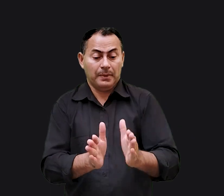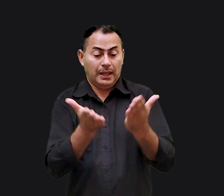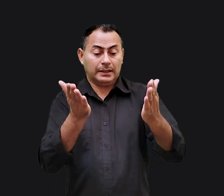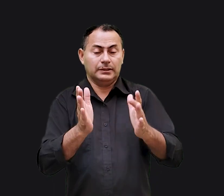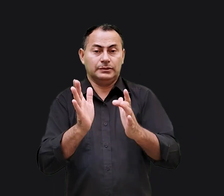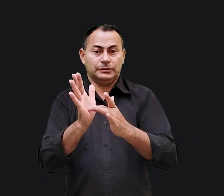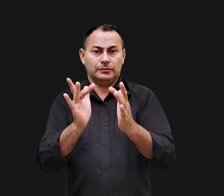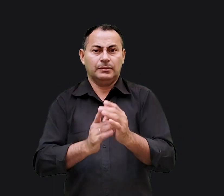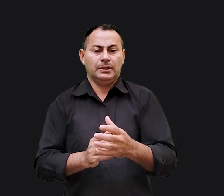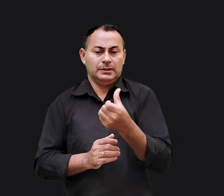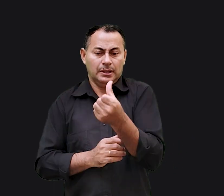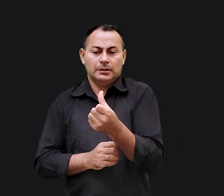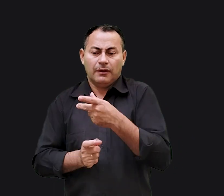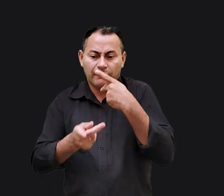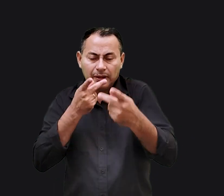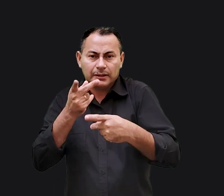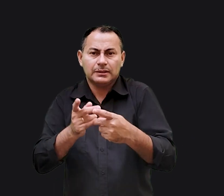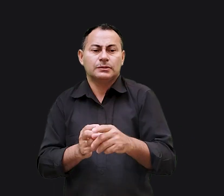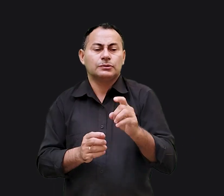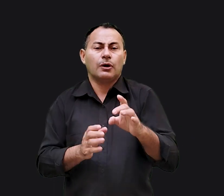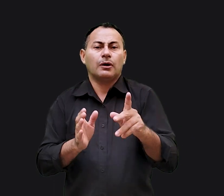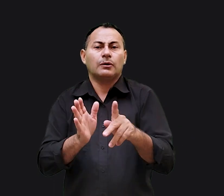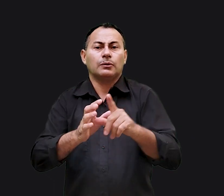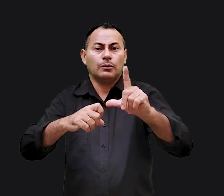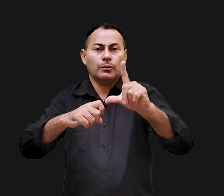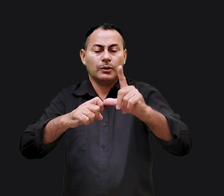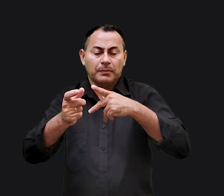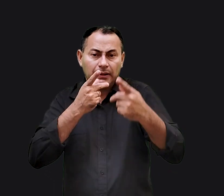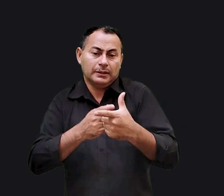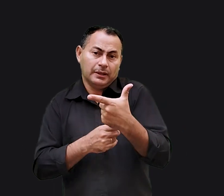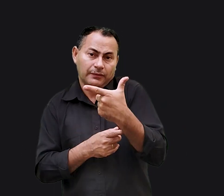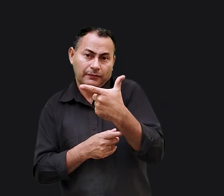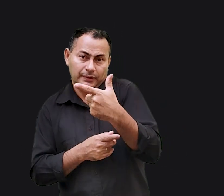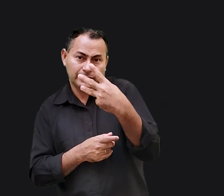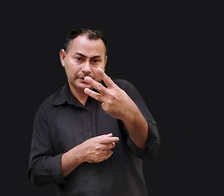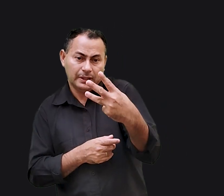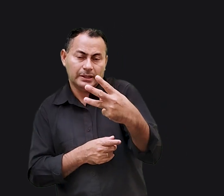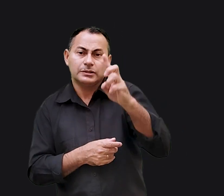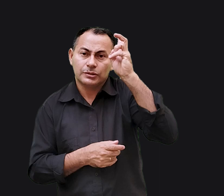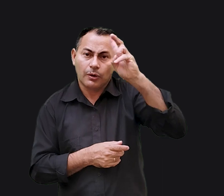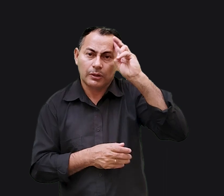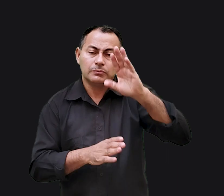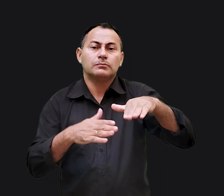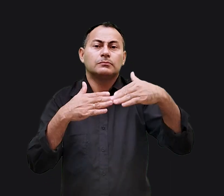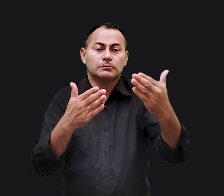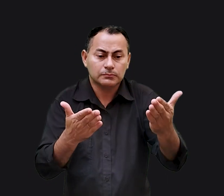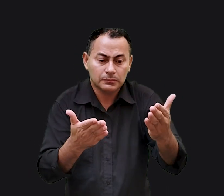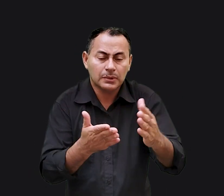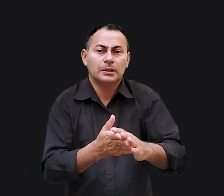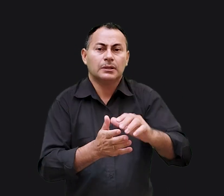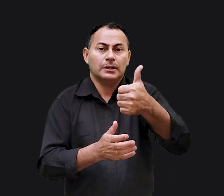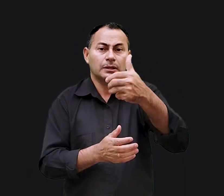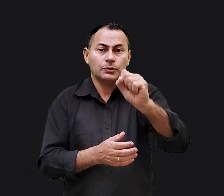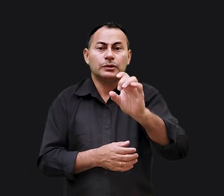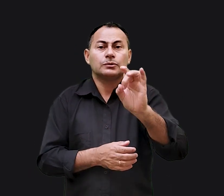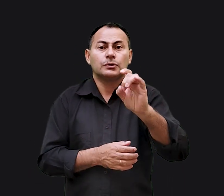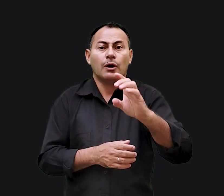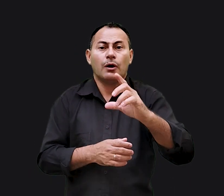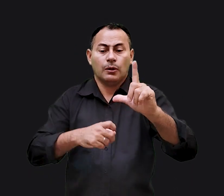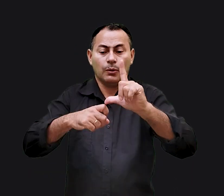Jesus, sendo que seis deles são contados apenas ele. Há 20 e 3 parábolas das quais 18 só